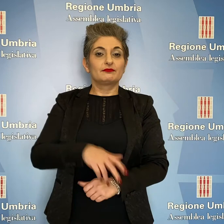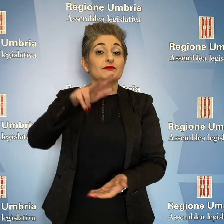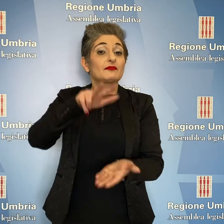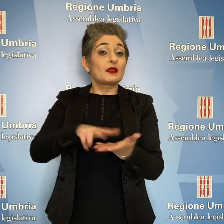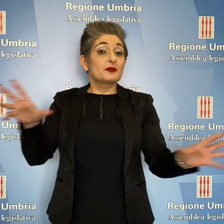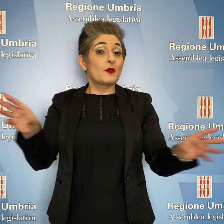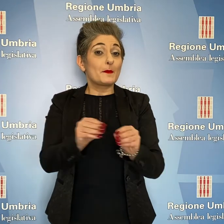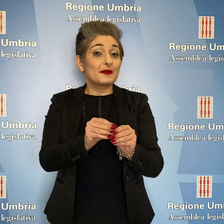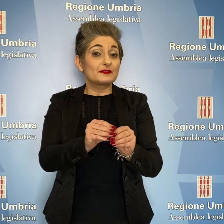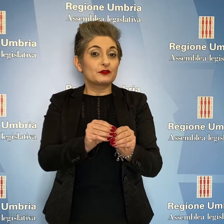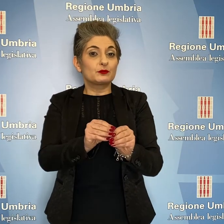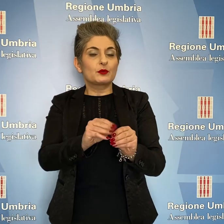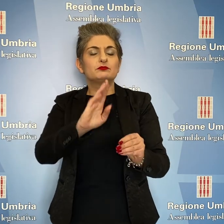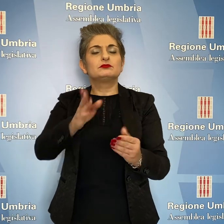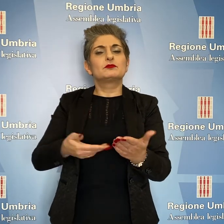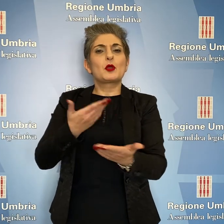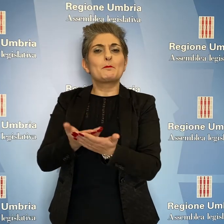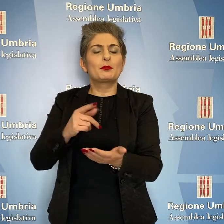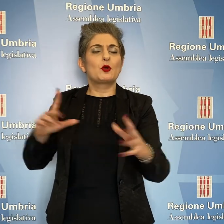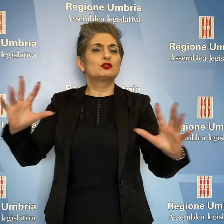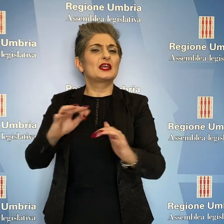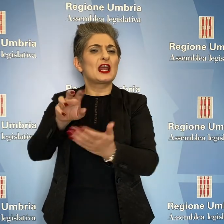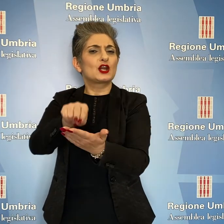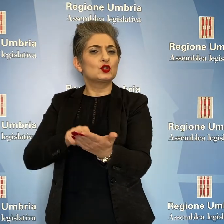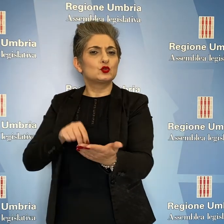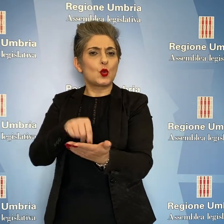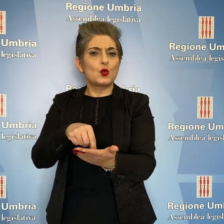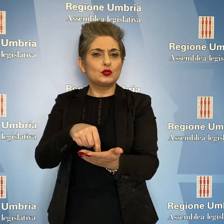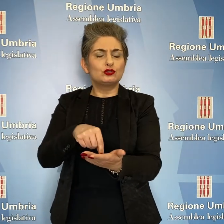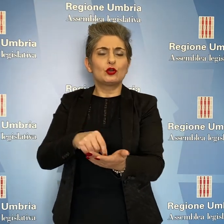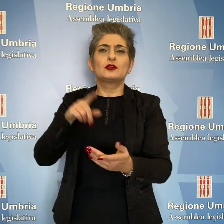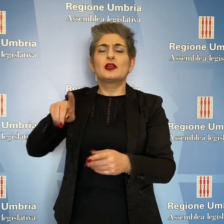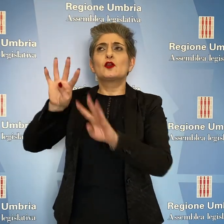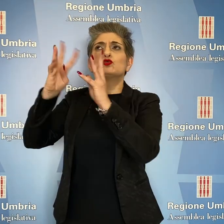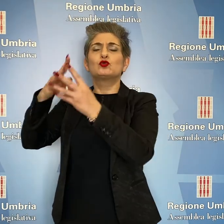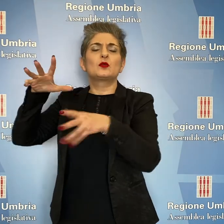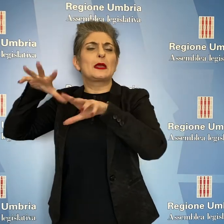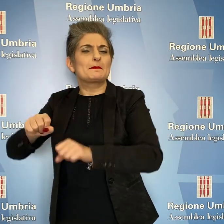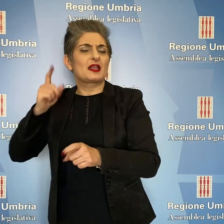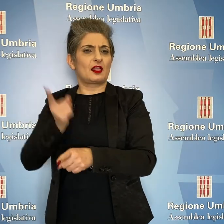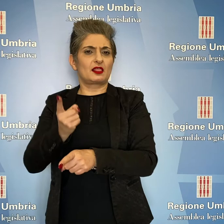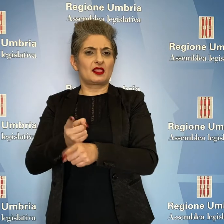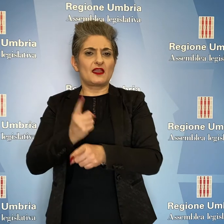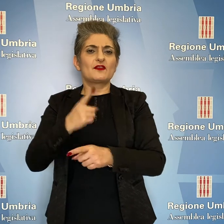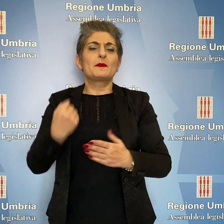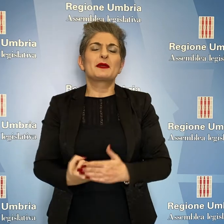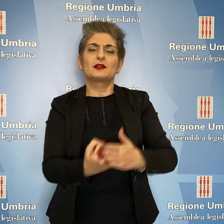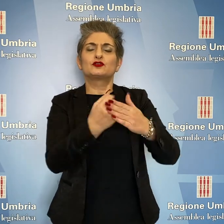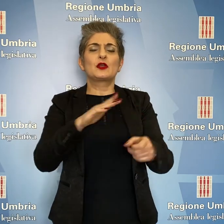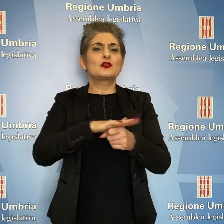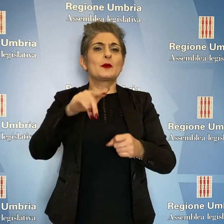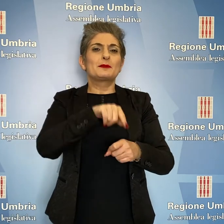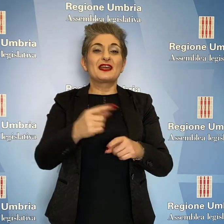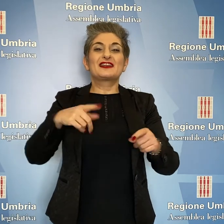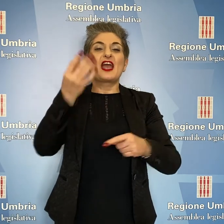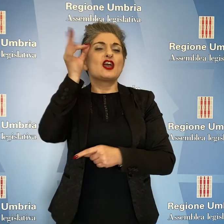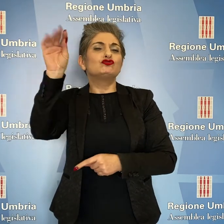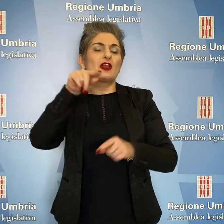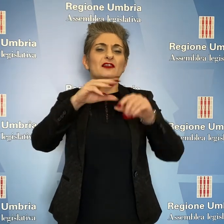Approvata all'unanimità una proposta di risoluzione che impegna la giunta a prevedere azioni per il pieno sostegno all'eccellenza ceramica Umbra,